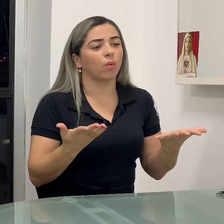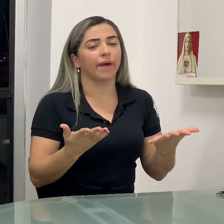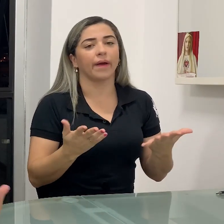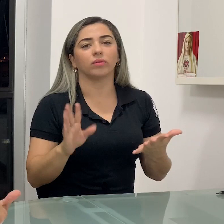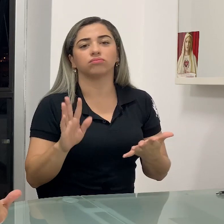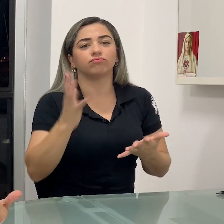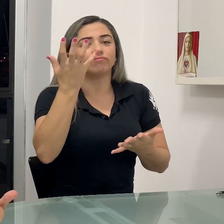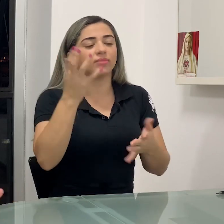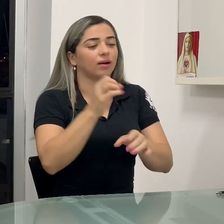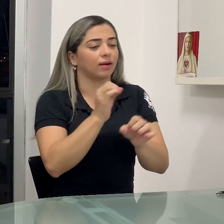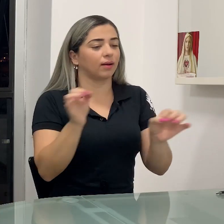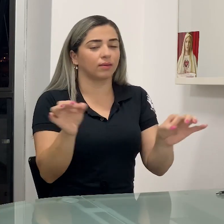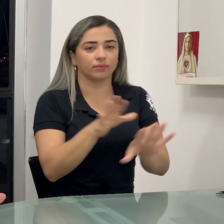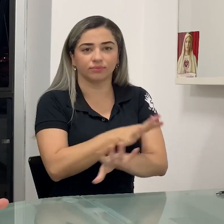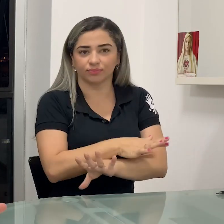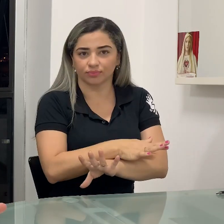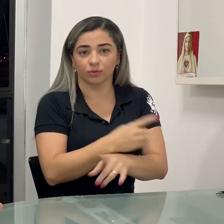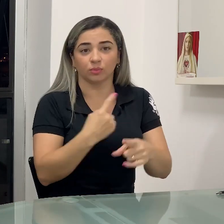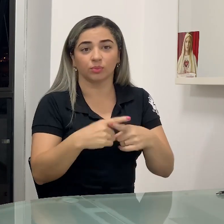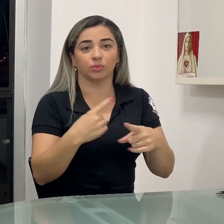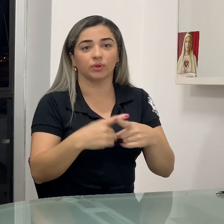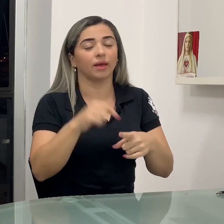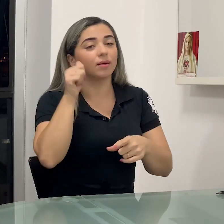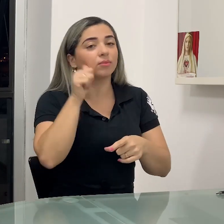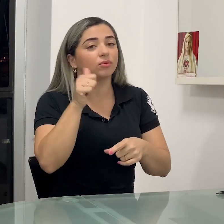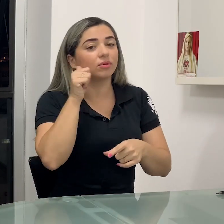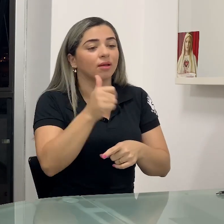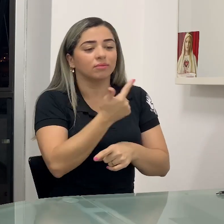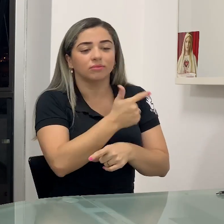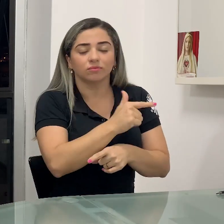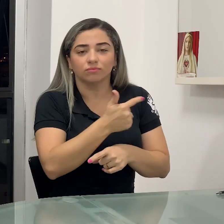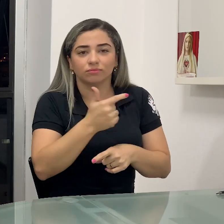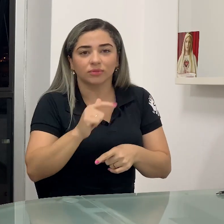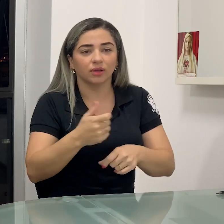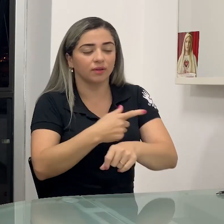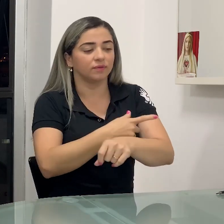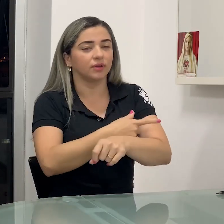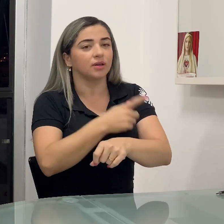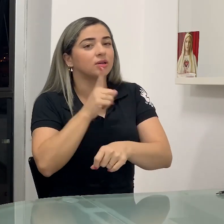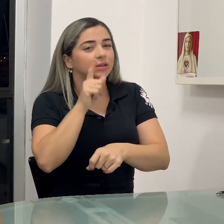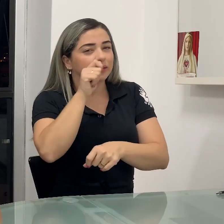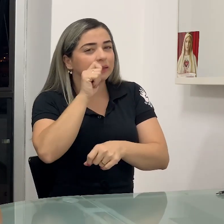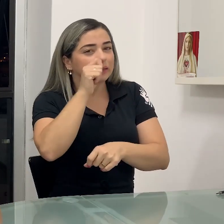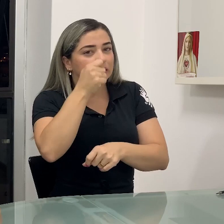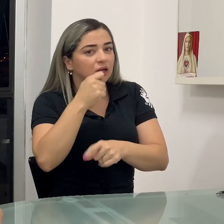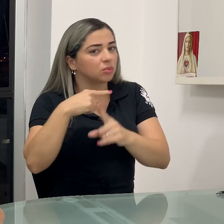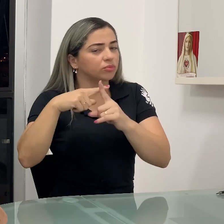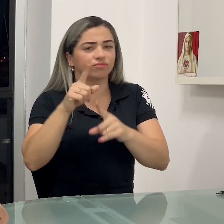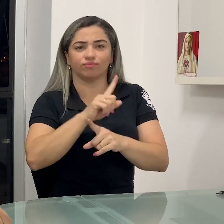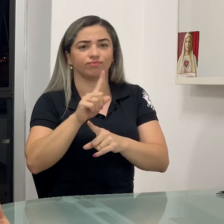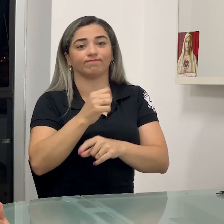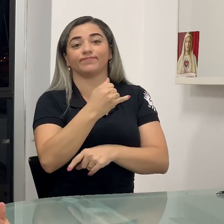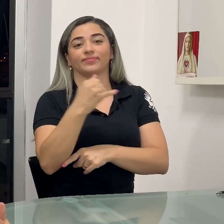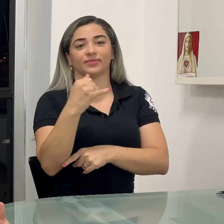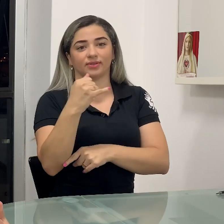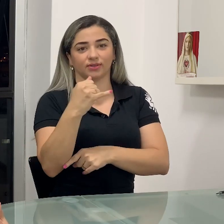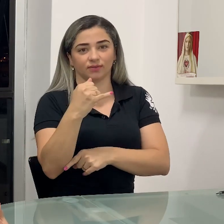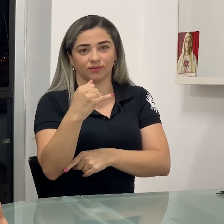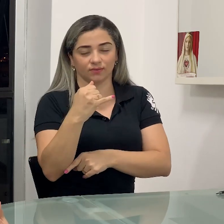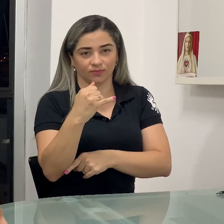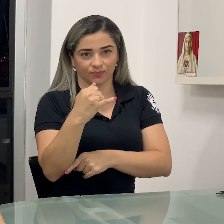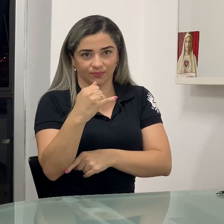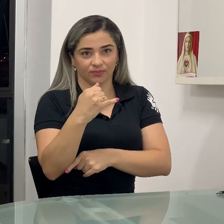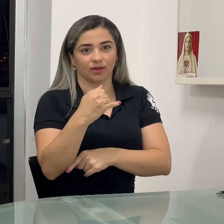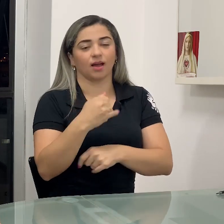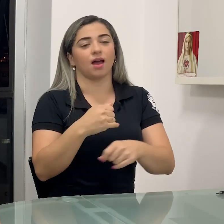Ela não teve o PCR positivo, o PCR dela foi negativo. Ela não teve a sorologia também positiva,